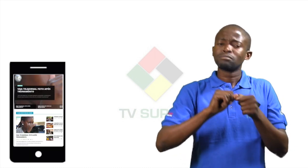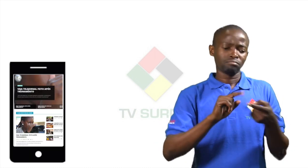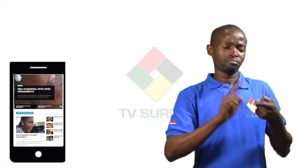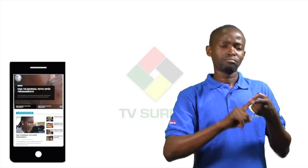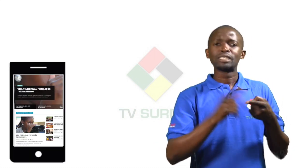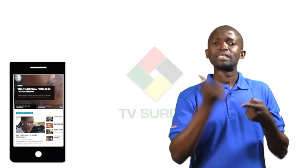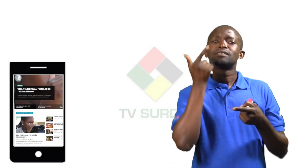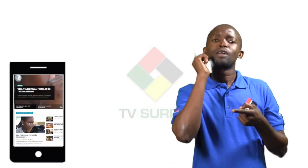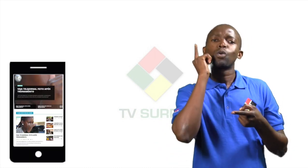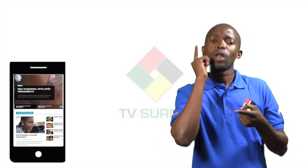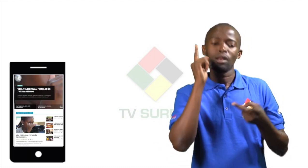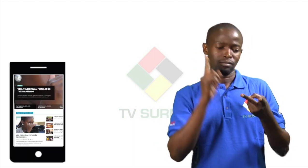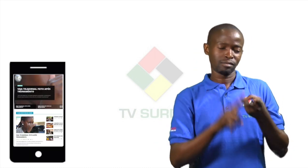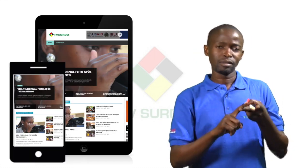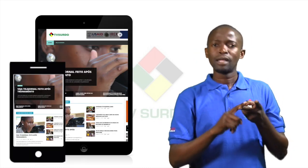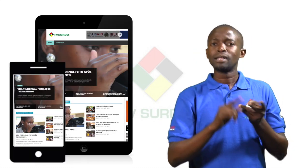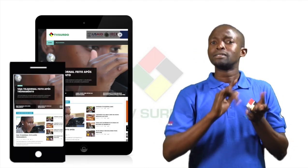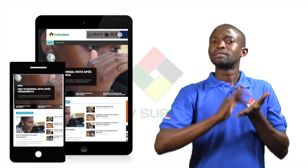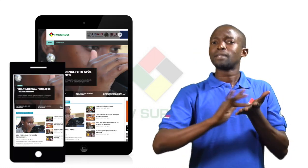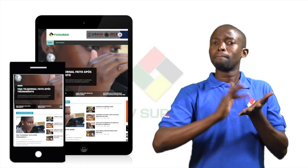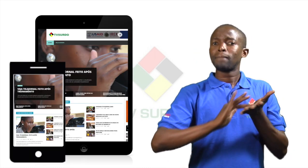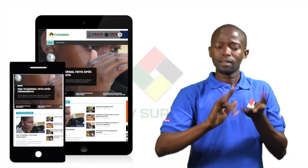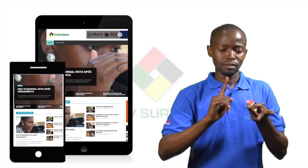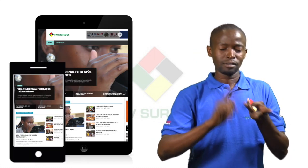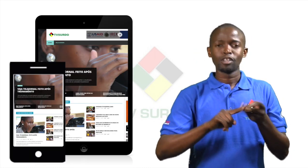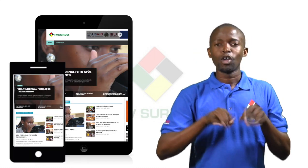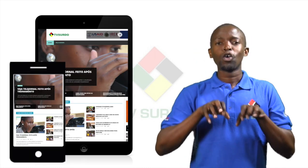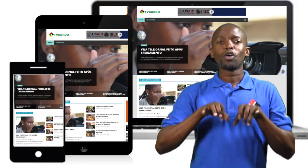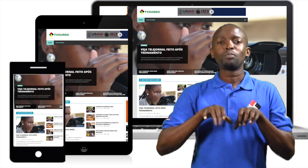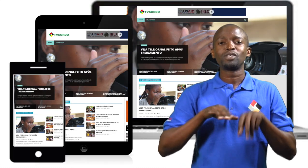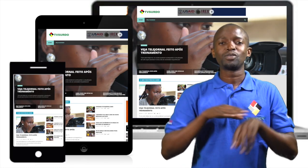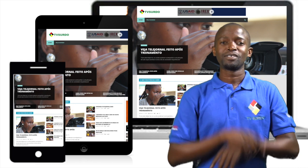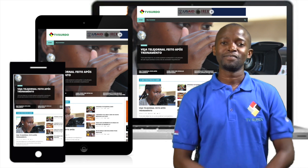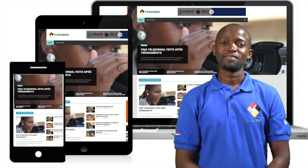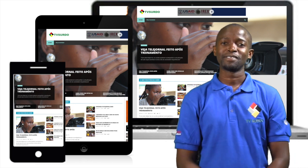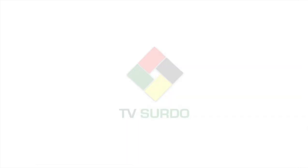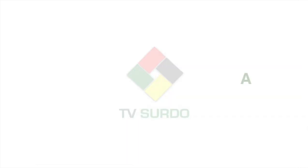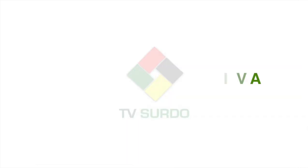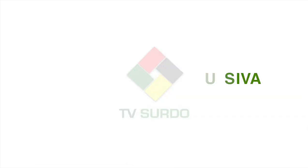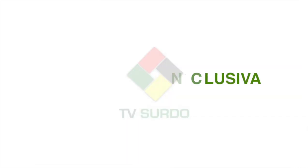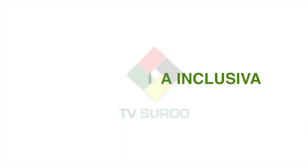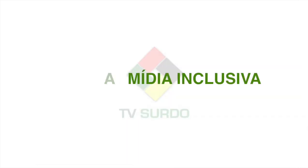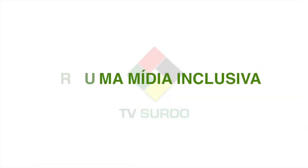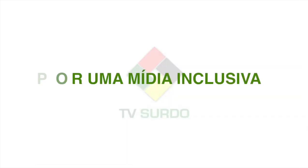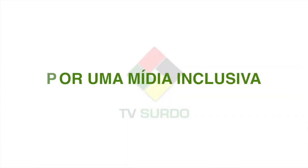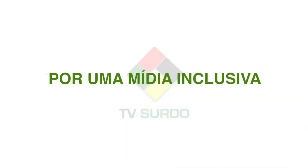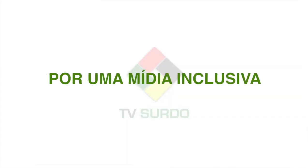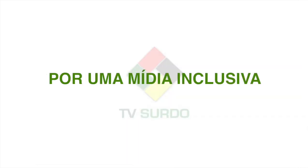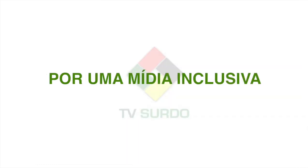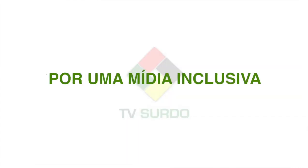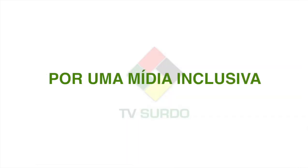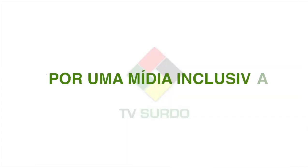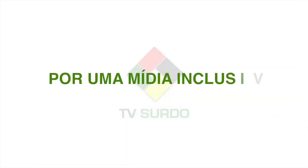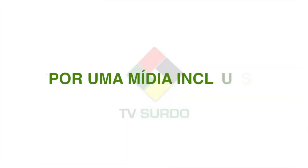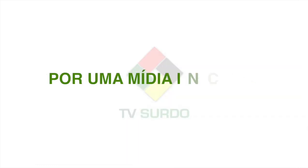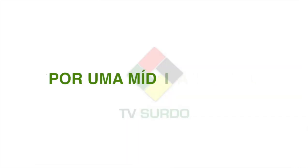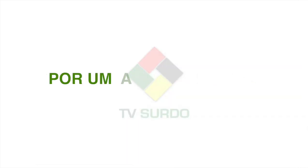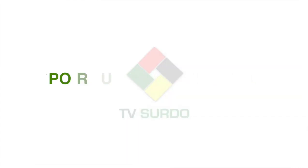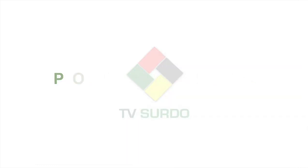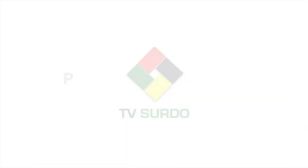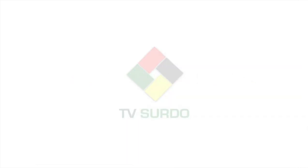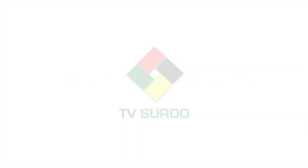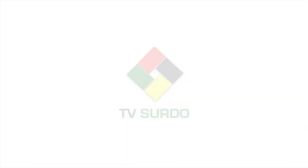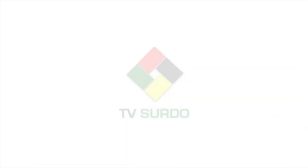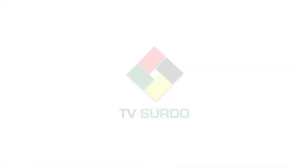Poderá fazê-lo também pelo telefone, tablet ou computador TV Surdo Por uma mídia